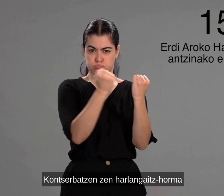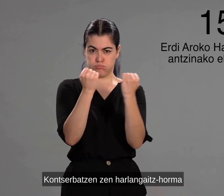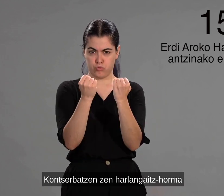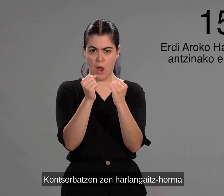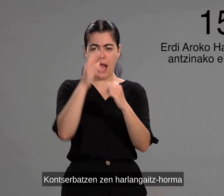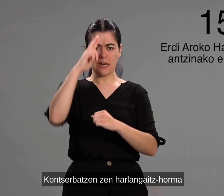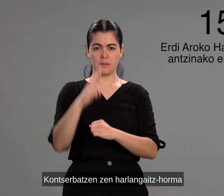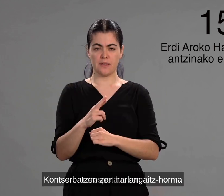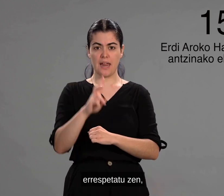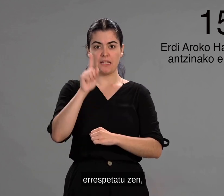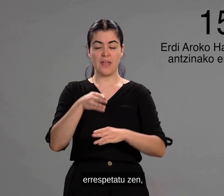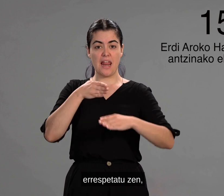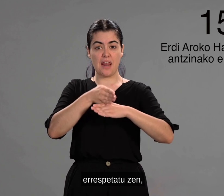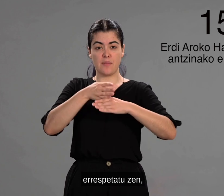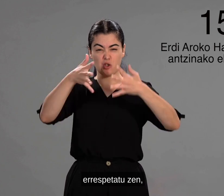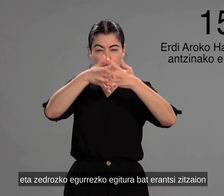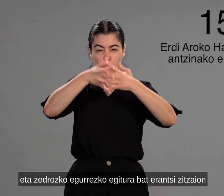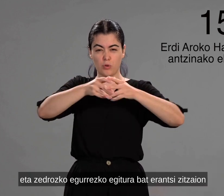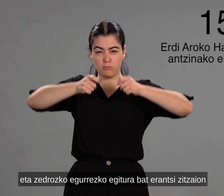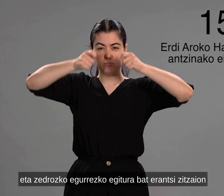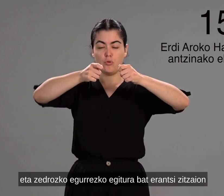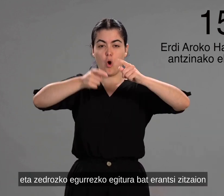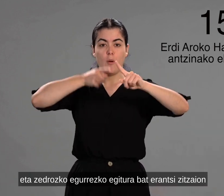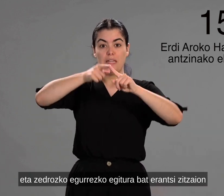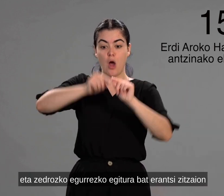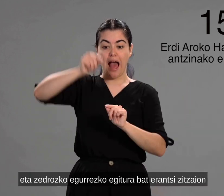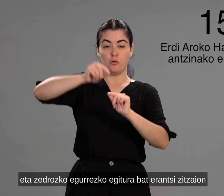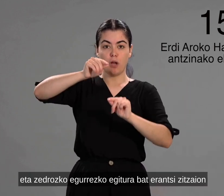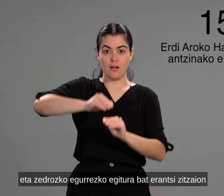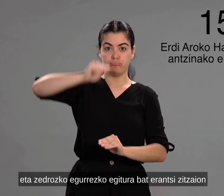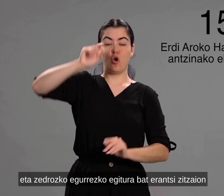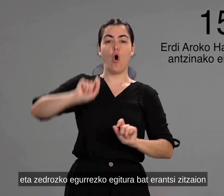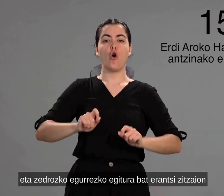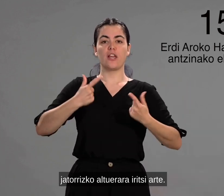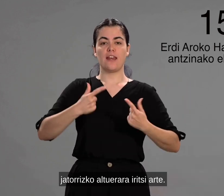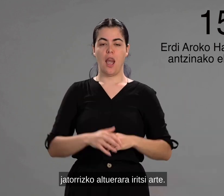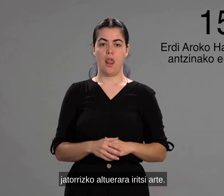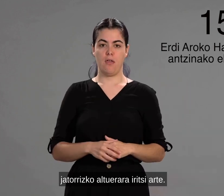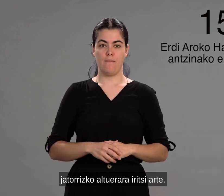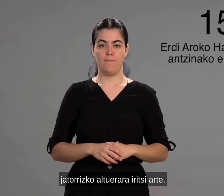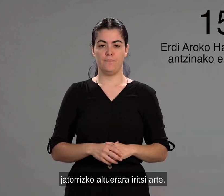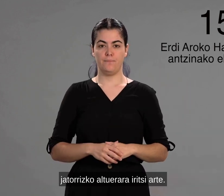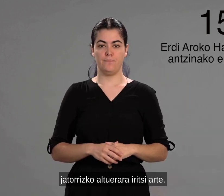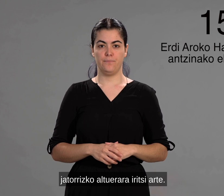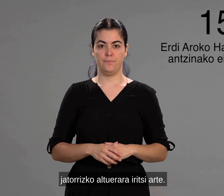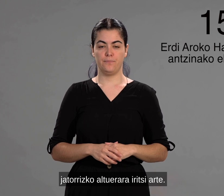arlangaitzor maerrespetatuzen, eta zedrozko egurrezko egitura bat erantzizitzaion jatorrizko altuerara iritsi arte.